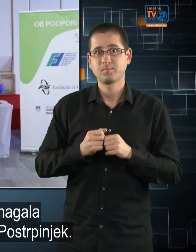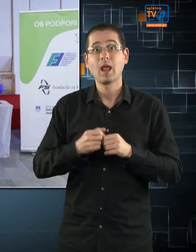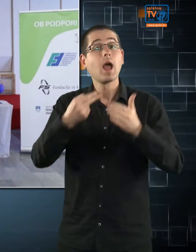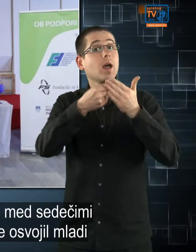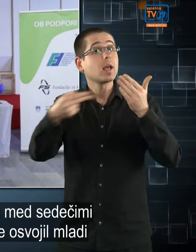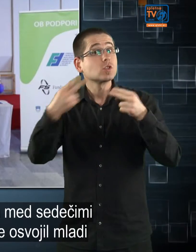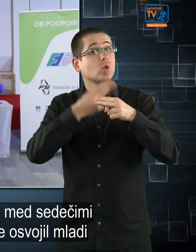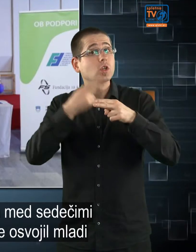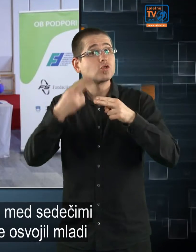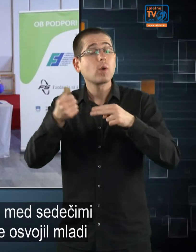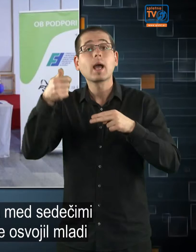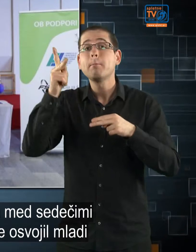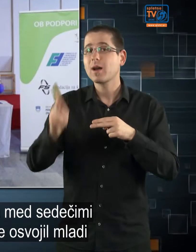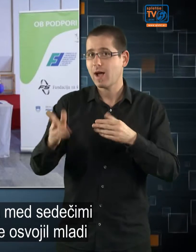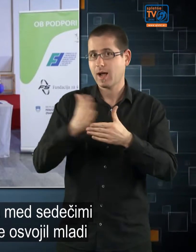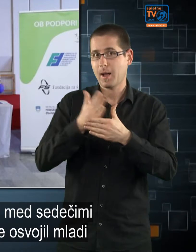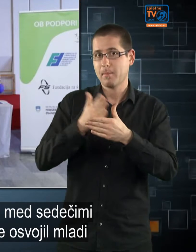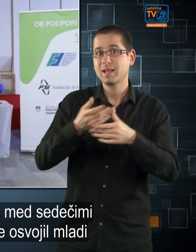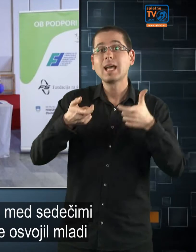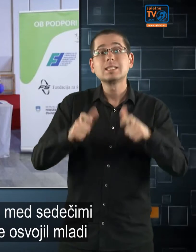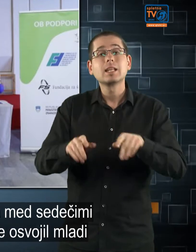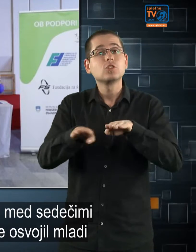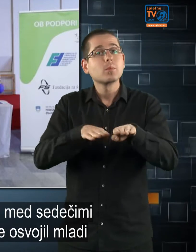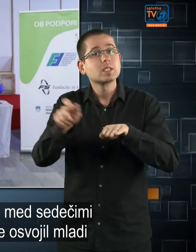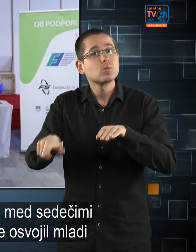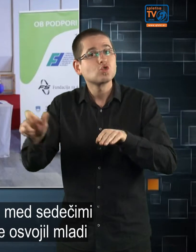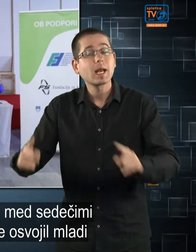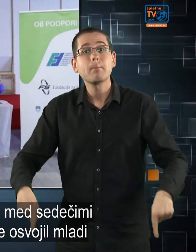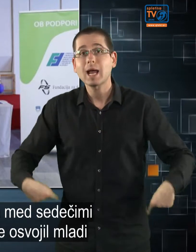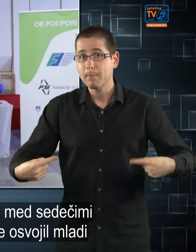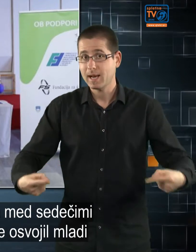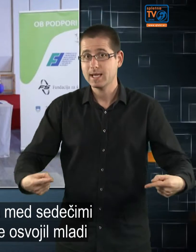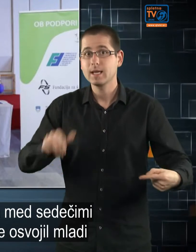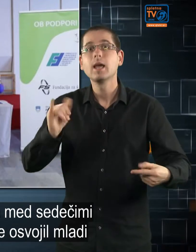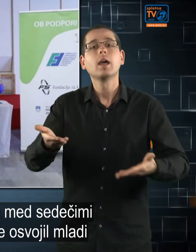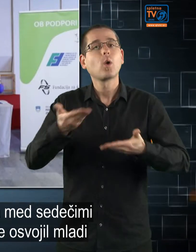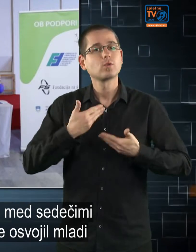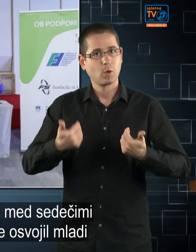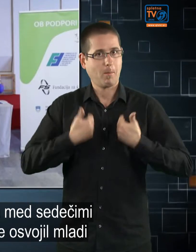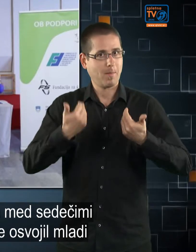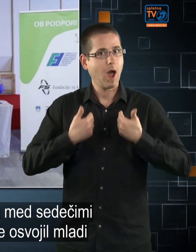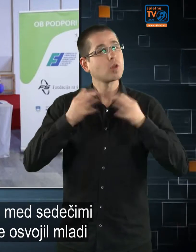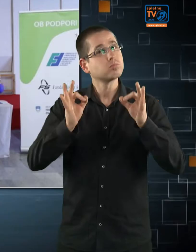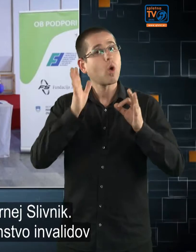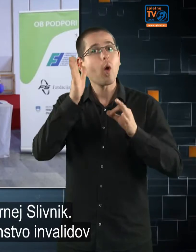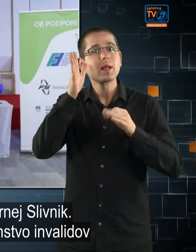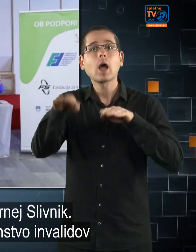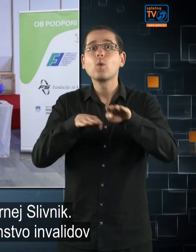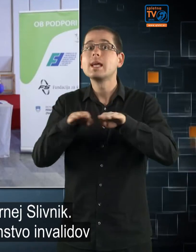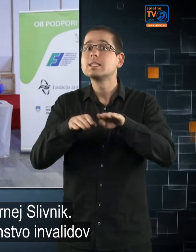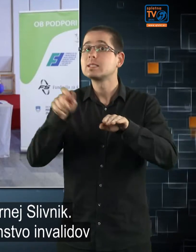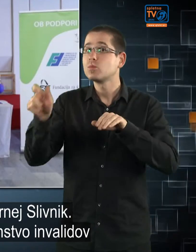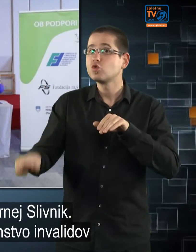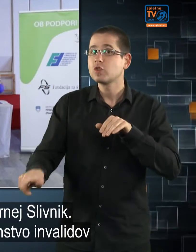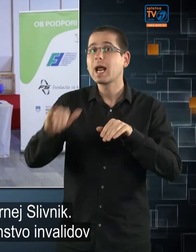Na slov državnega prvaka med sedečimi smučari paraplegiki pa je osvojil mladi in obetavni smučar